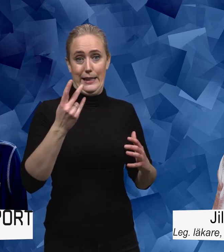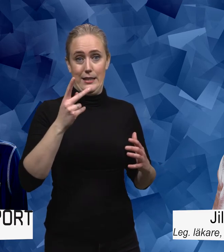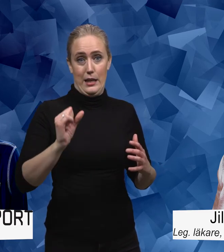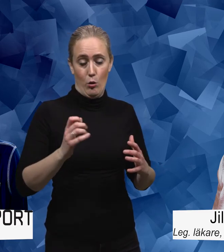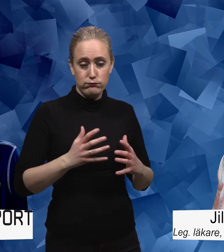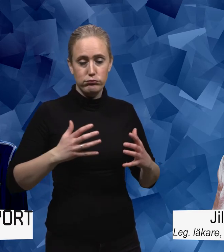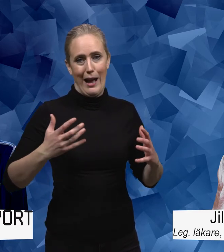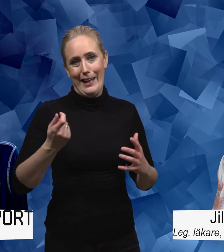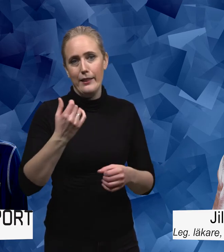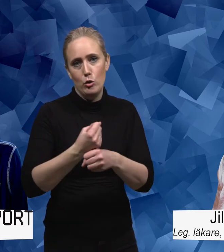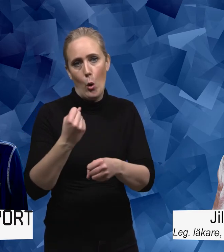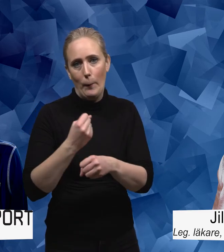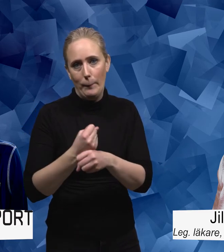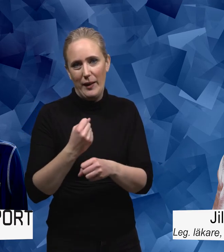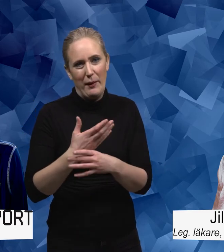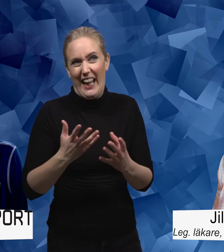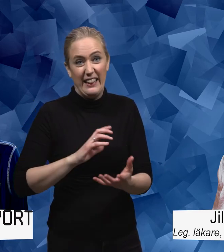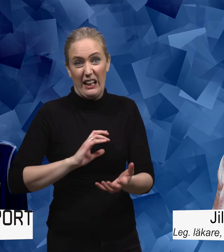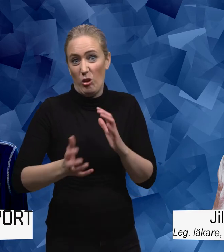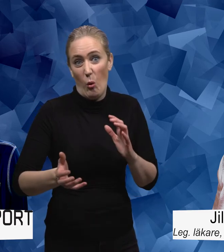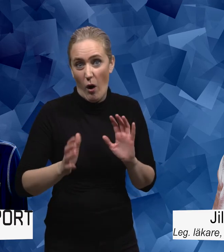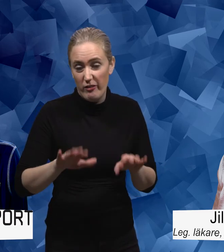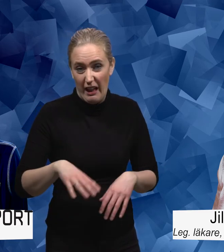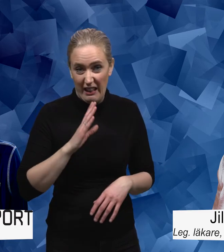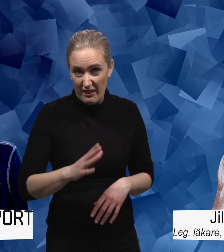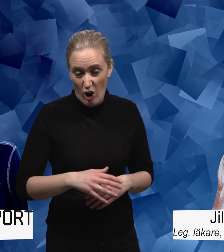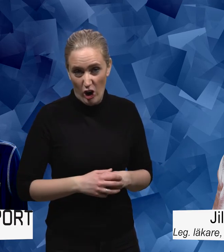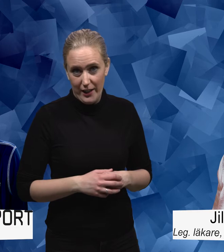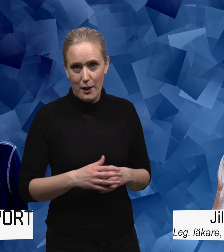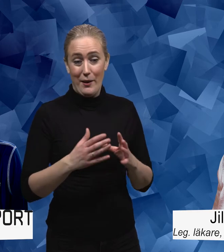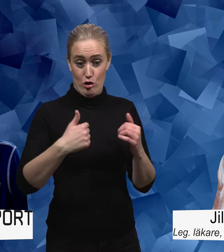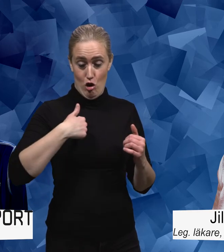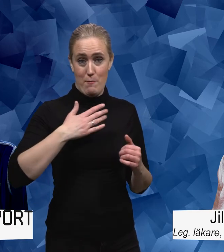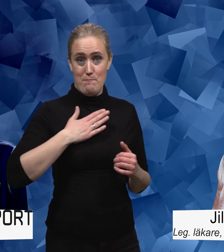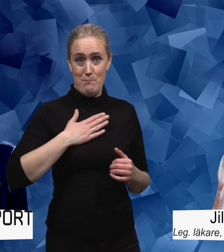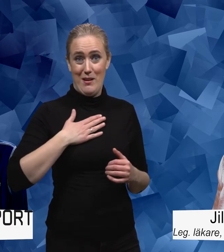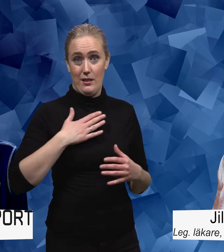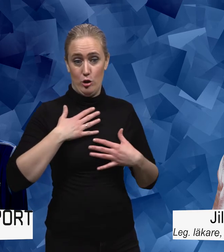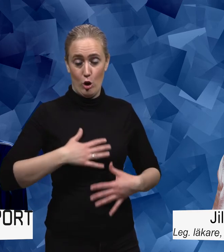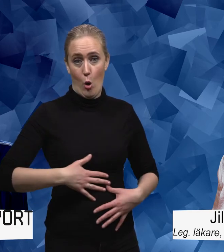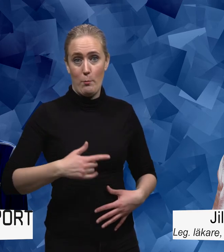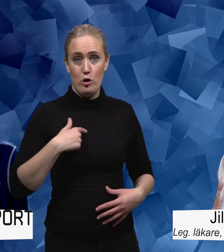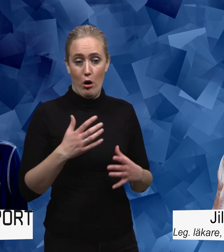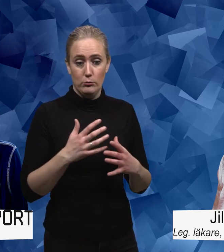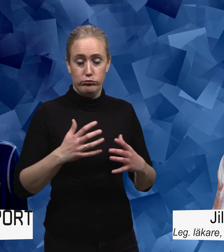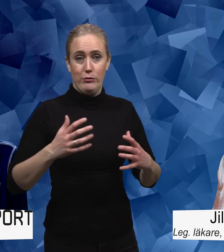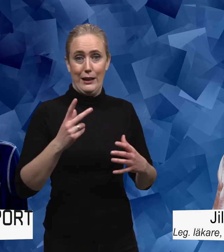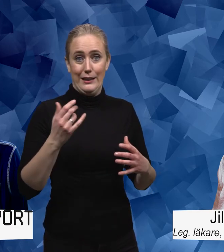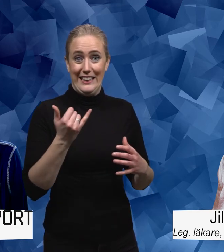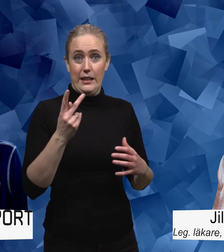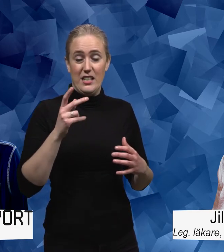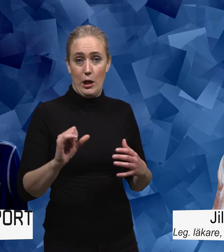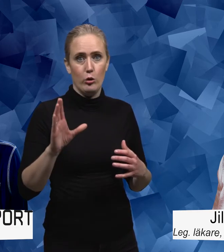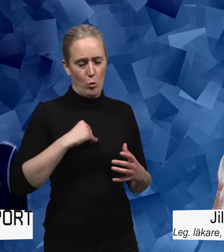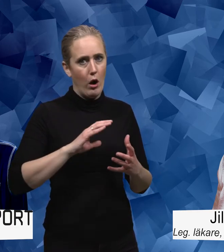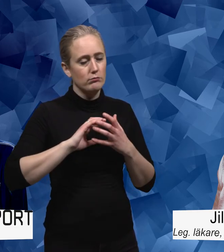och lite knörligt men det är ingen katastrof om jag med min kropp som jag väger 40 kilo går upp 10 kilo så är det en katastrof och det